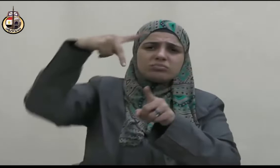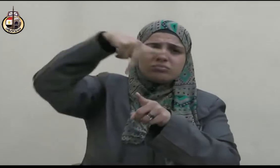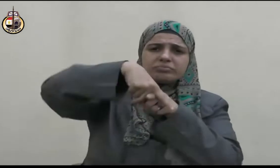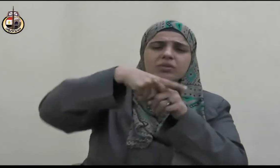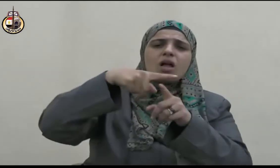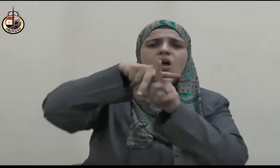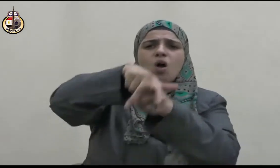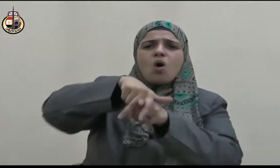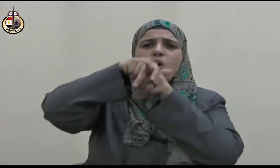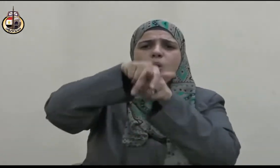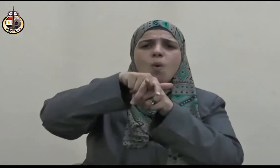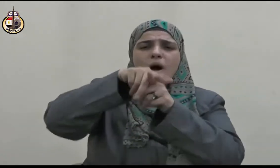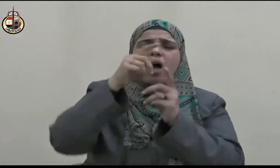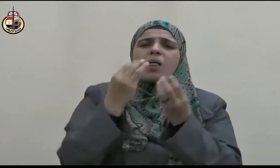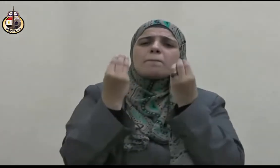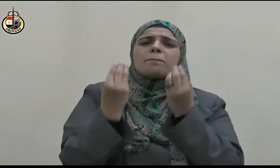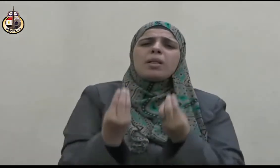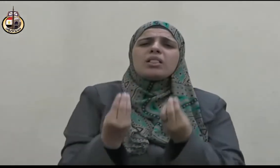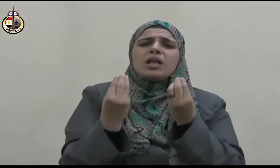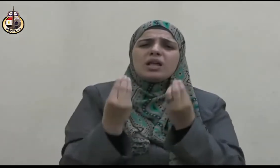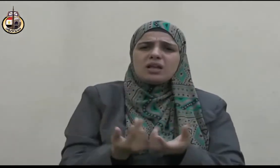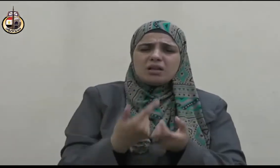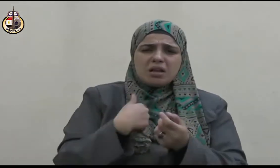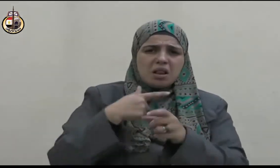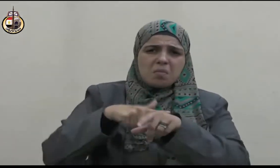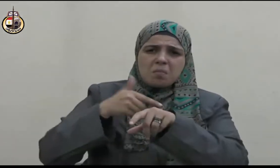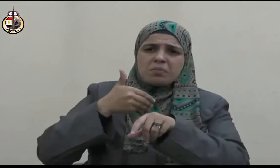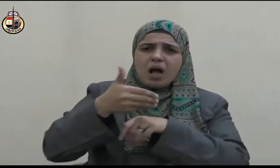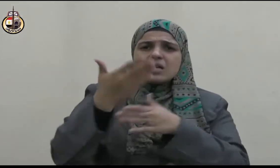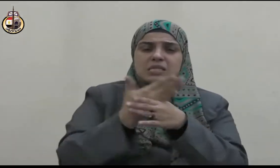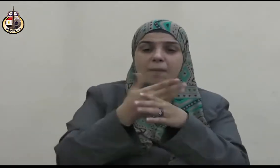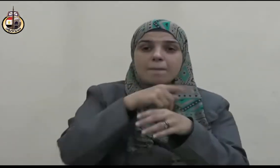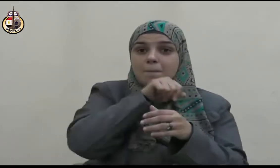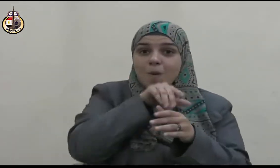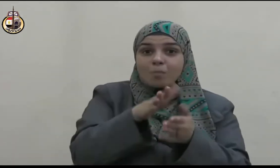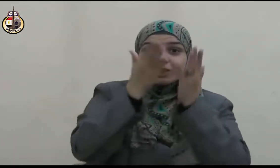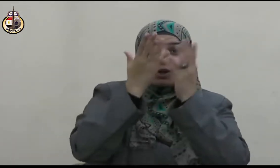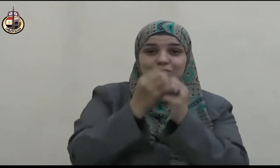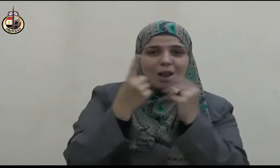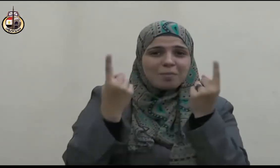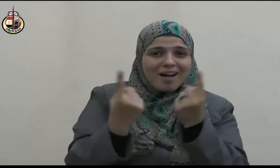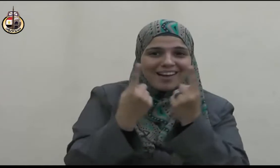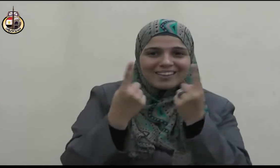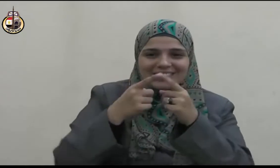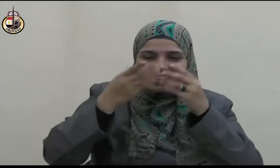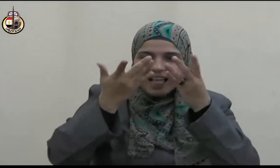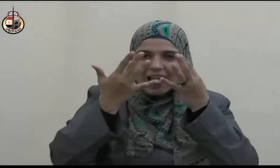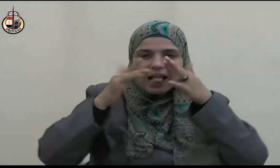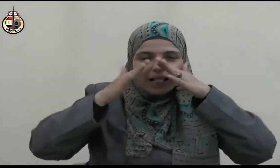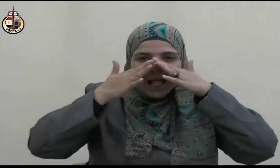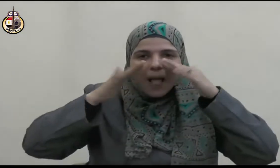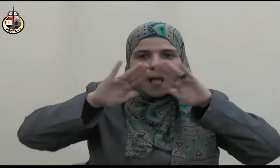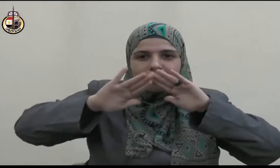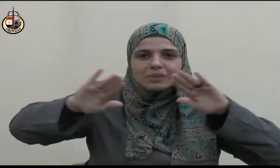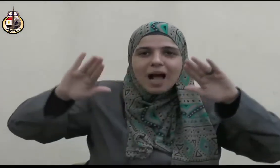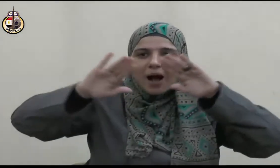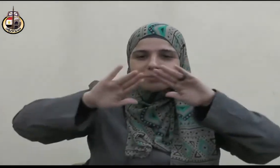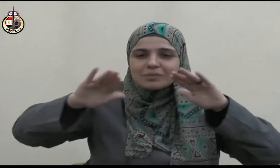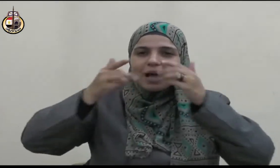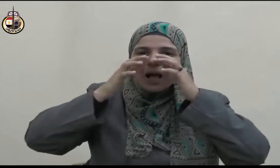دخلت على النبي صلى الله عليه وسلم قام إليها فقبلها وأجلسها في